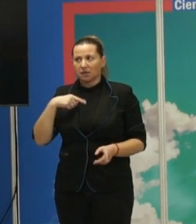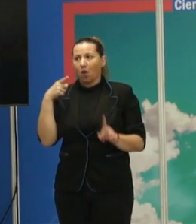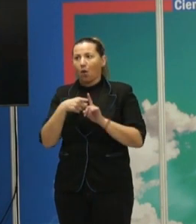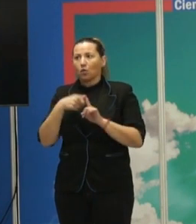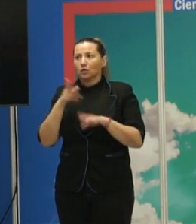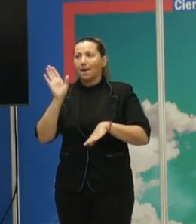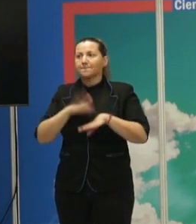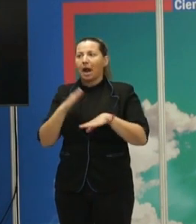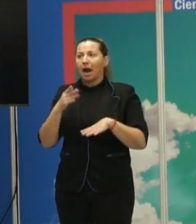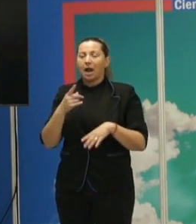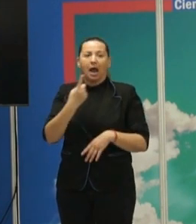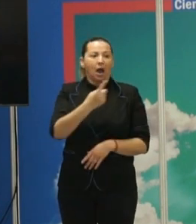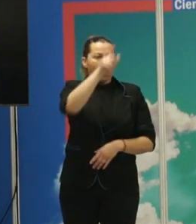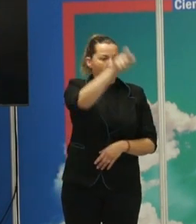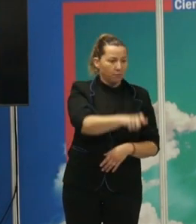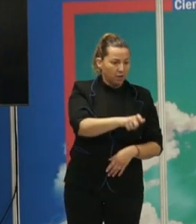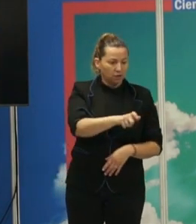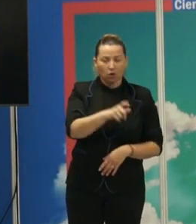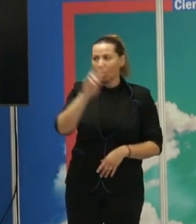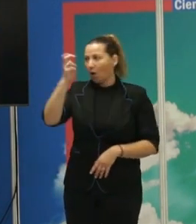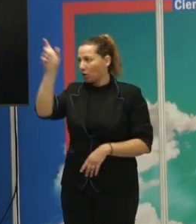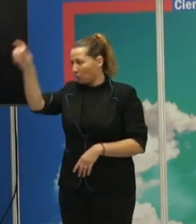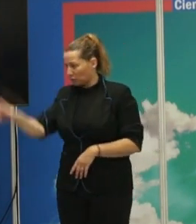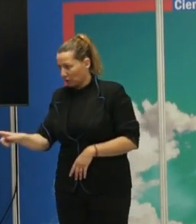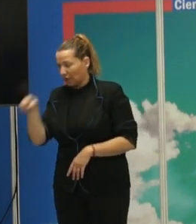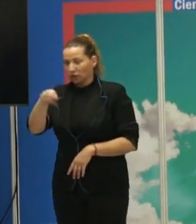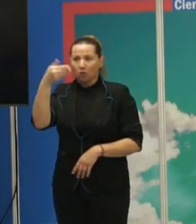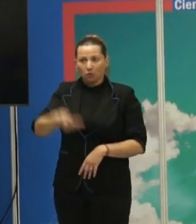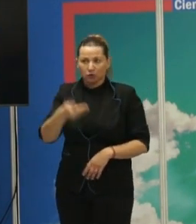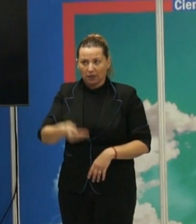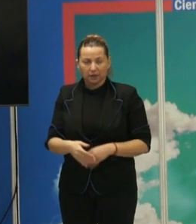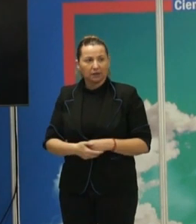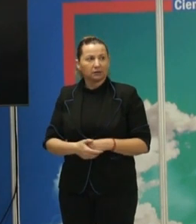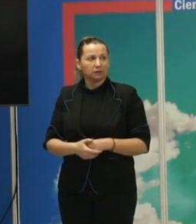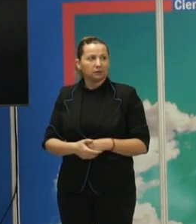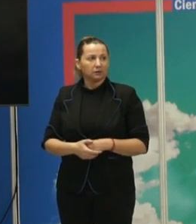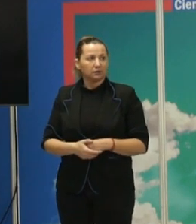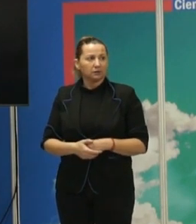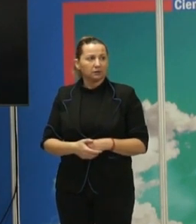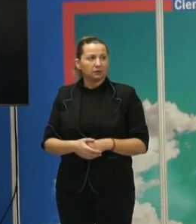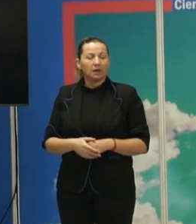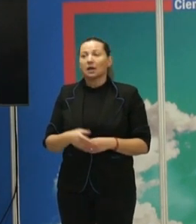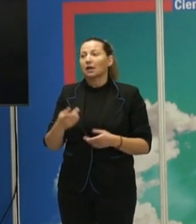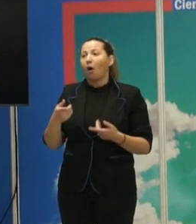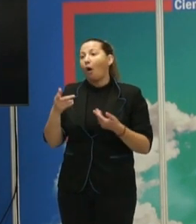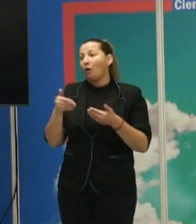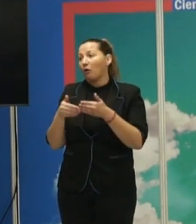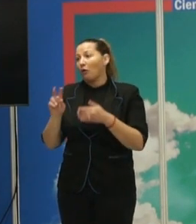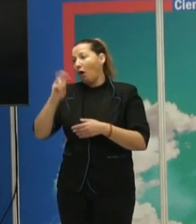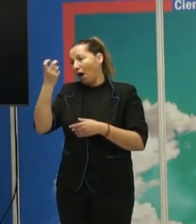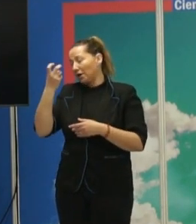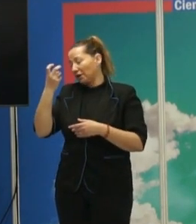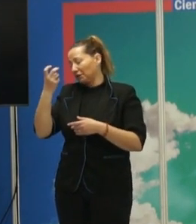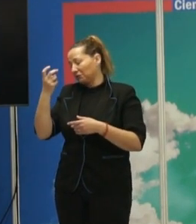identificar a uno u otro y que pueden llegar a ser muy importantes y también dejar de serlo y entonces te los borras. O al menos ahora